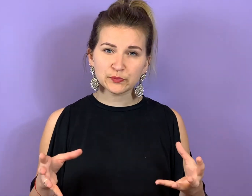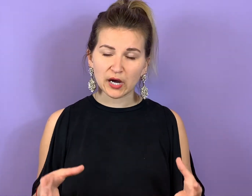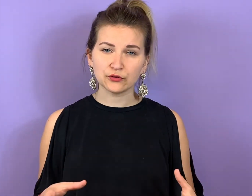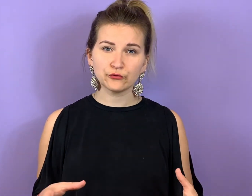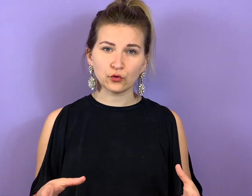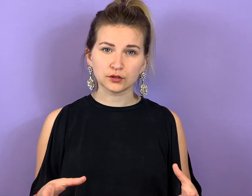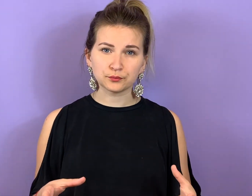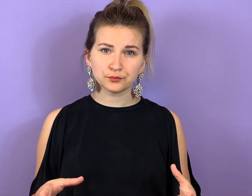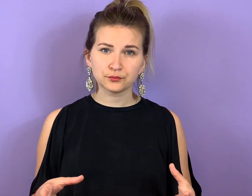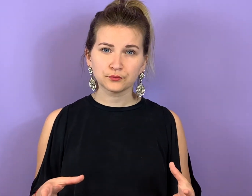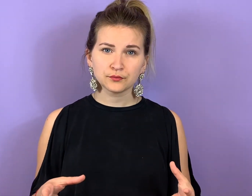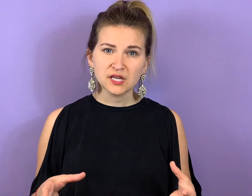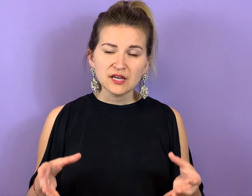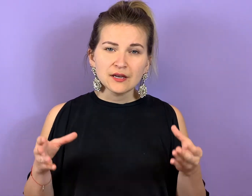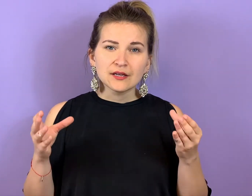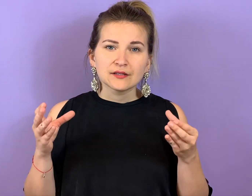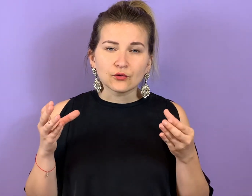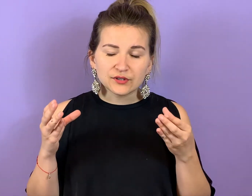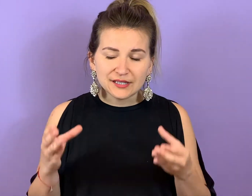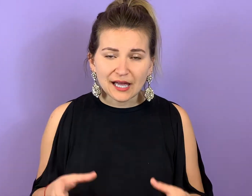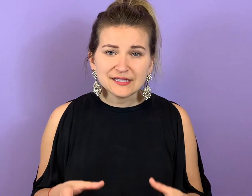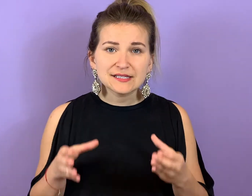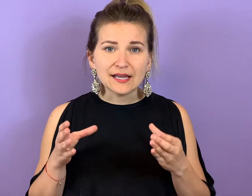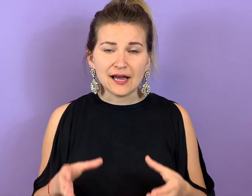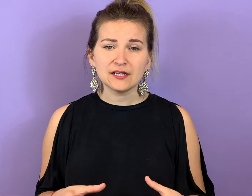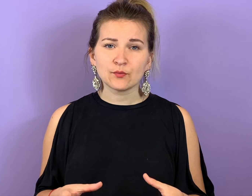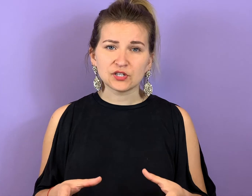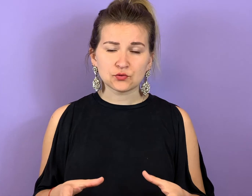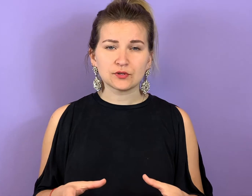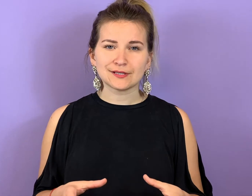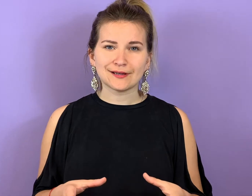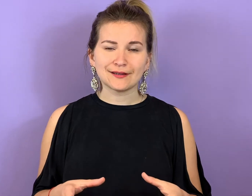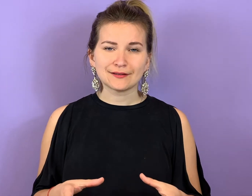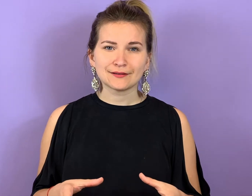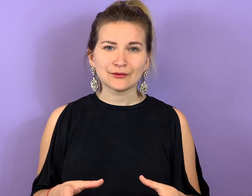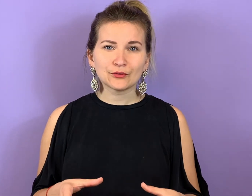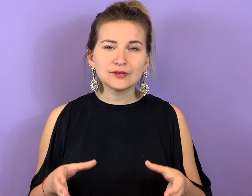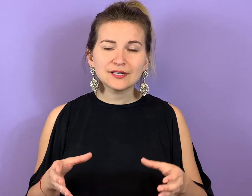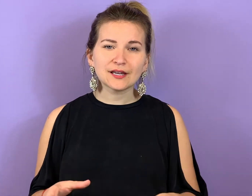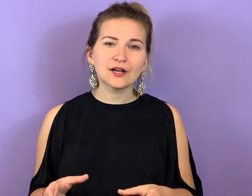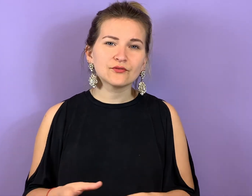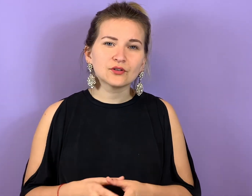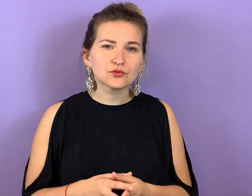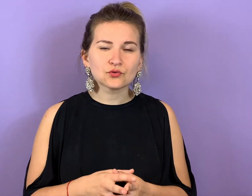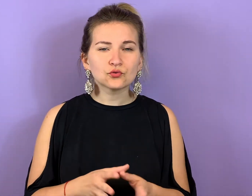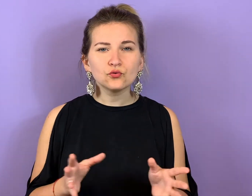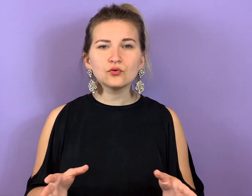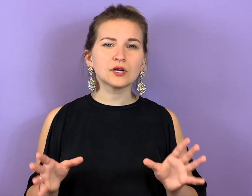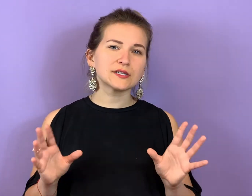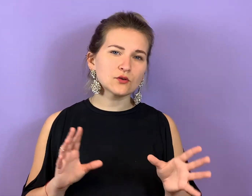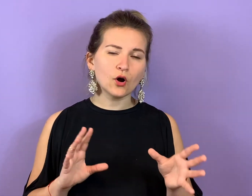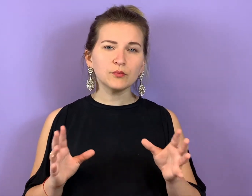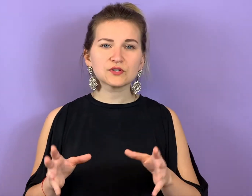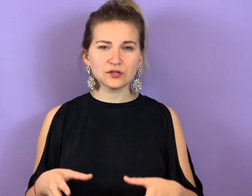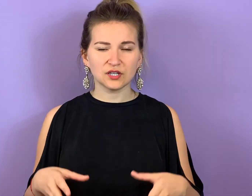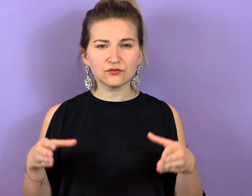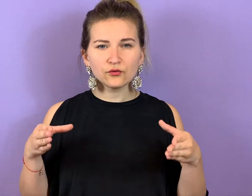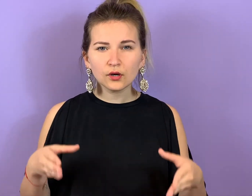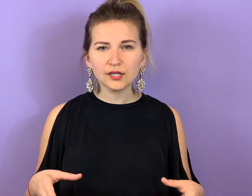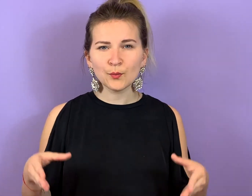beantworten. Und ganz ehrlich mal zu dir sein. Und nicht einfach nur so tun, als ob, sondern wirklich mal